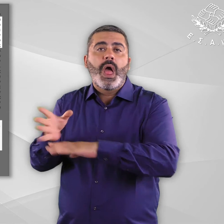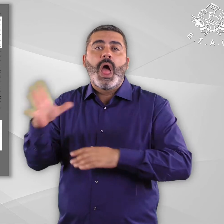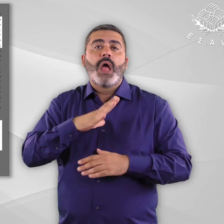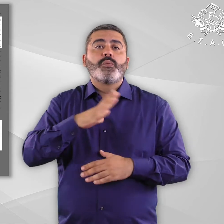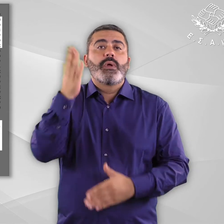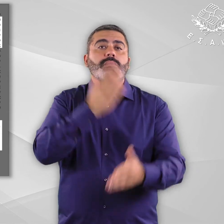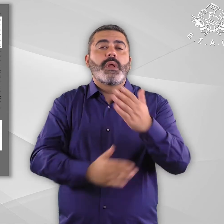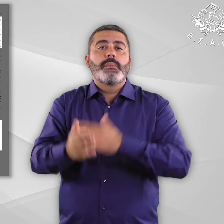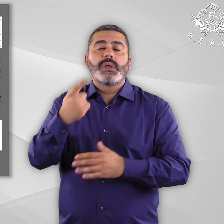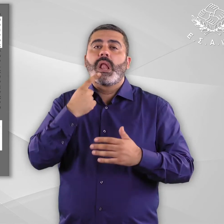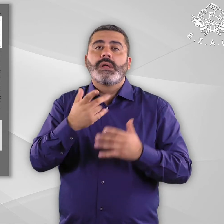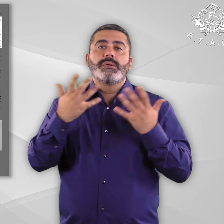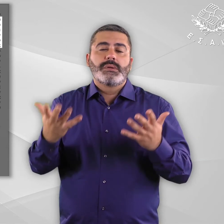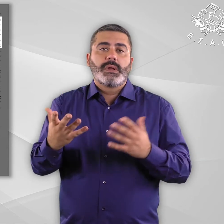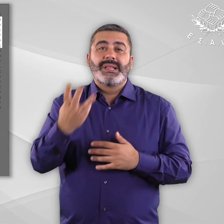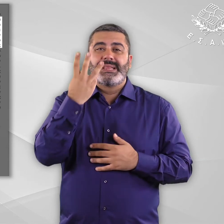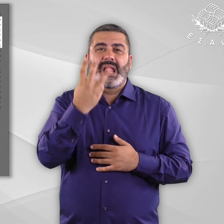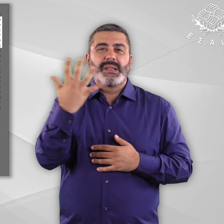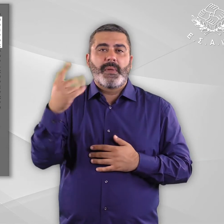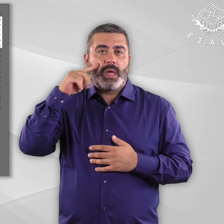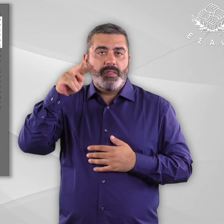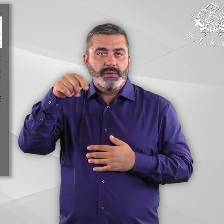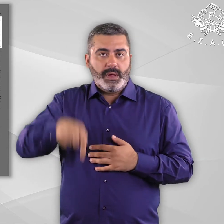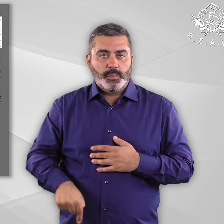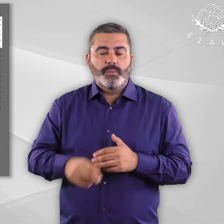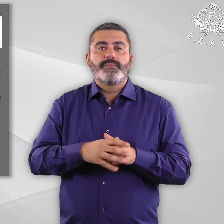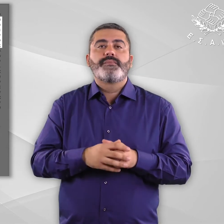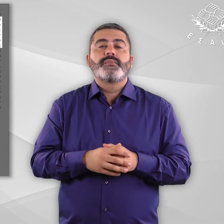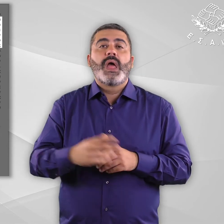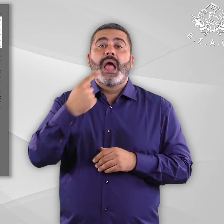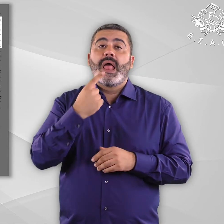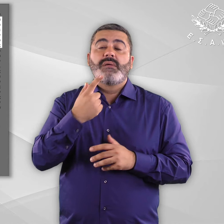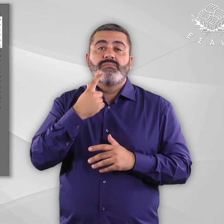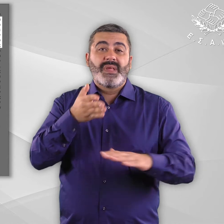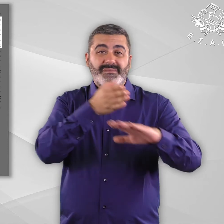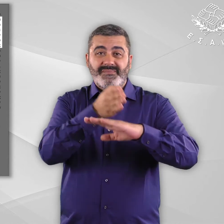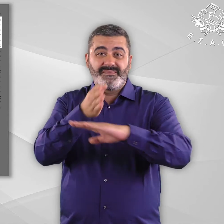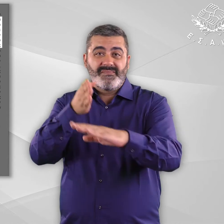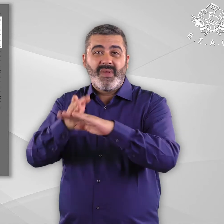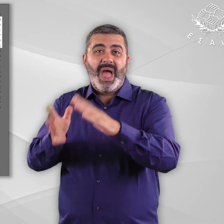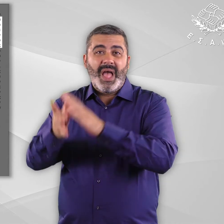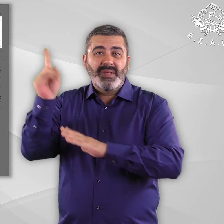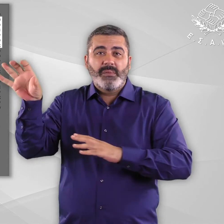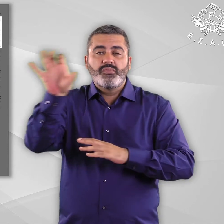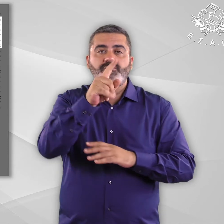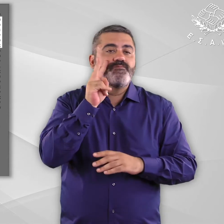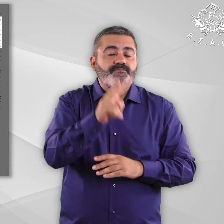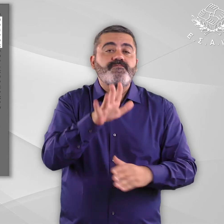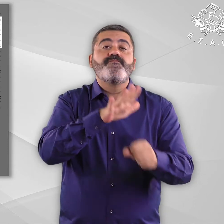υποσημείωση 35, βρέθηκε ότι οι συνθήκες και οι υποδομές στην πλειοψηφία των μουσεών δεν ανταποκρίνονται ικανοποιητικά στο αίτημα